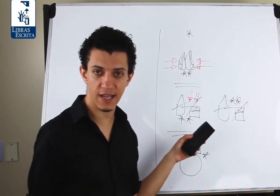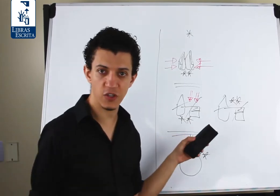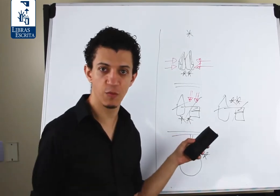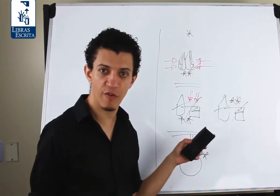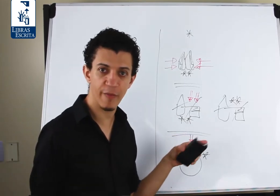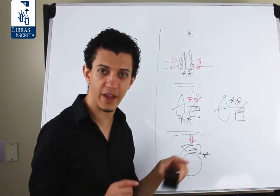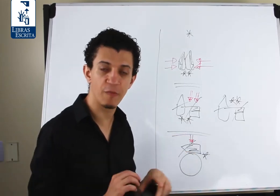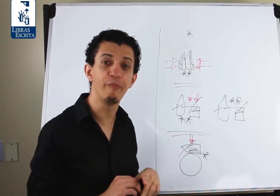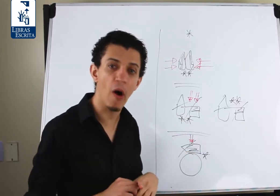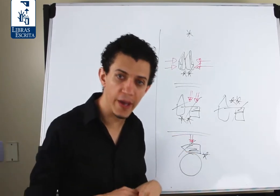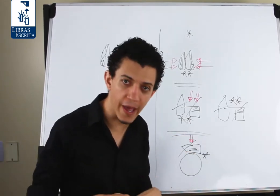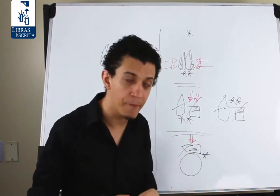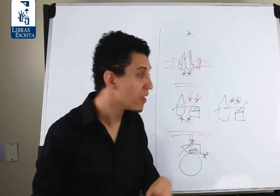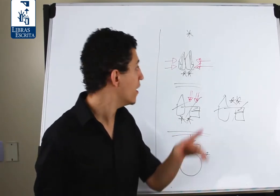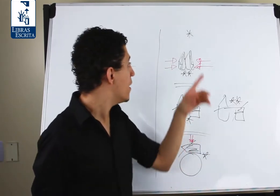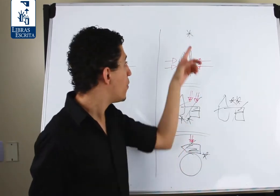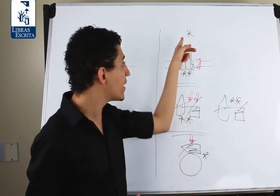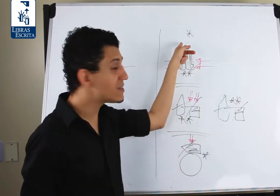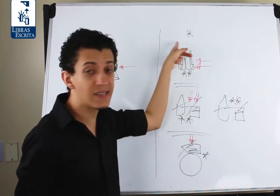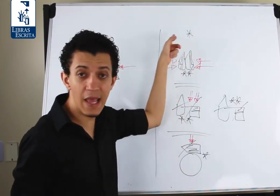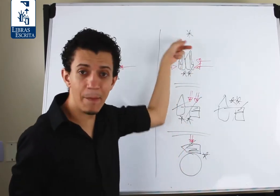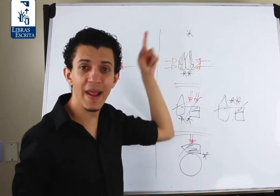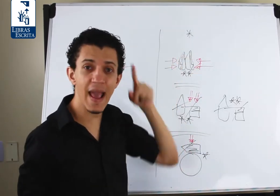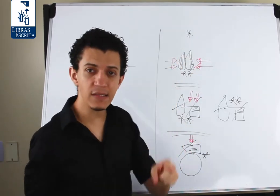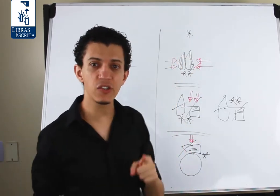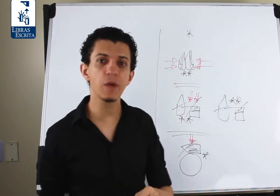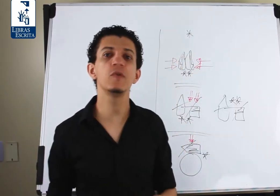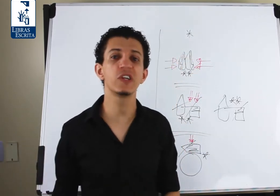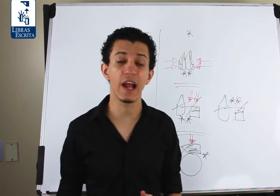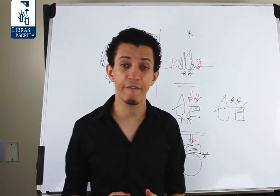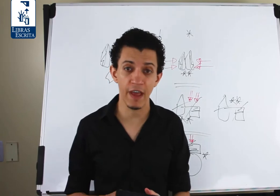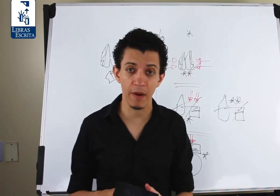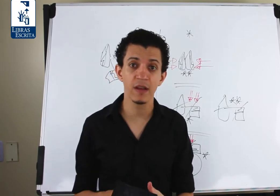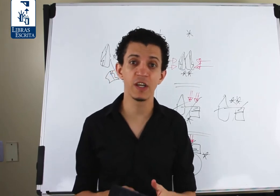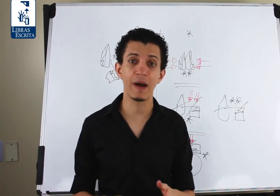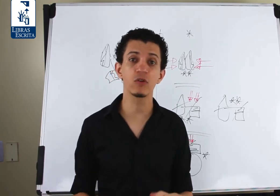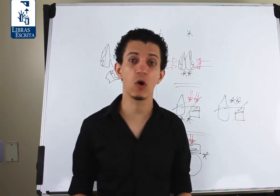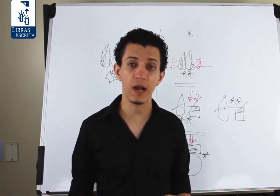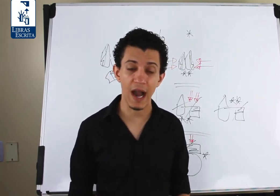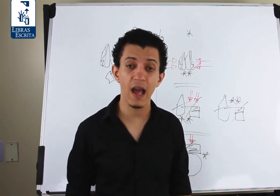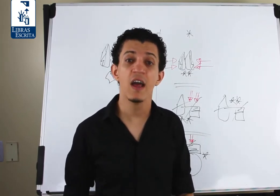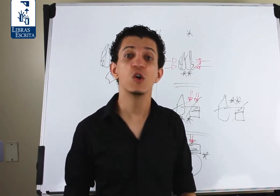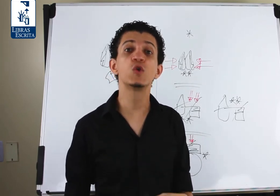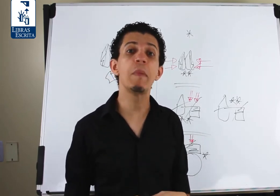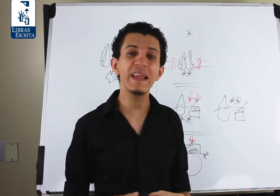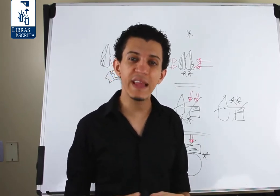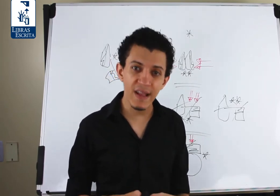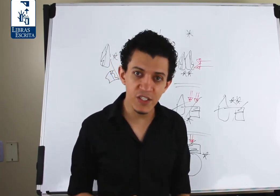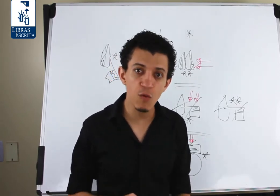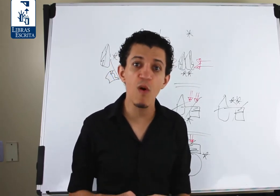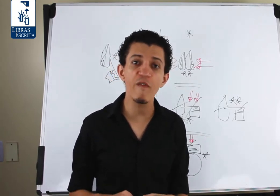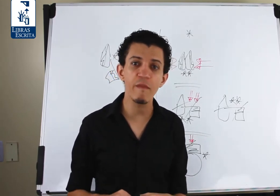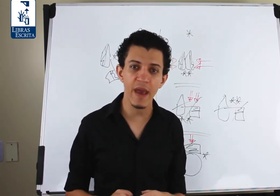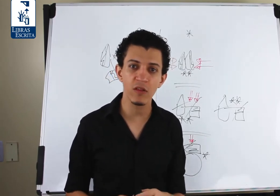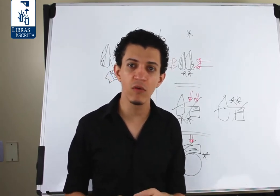setas de movimento. Por quê? Porque sempre esse tipo de grafema, chamado tocar, subentende-se um movimento